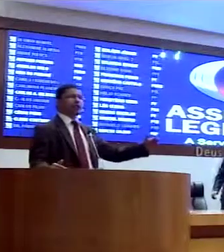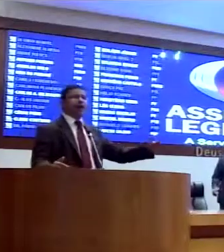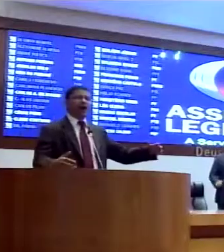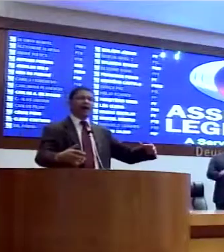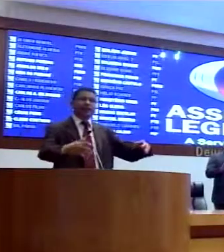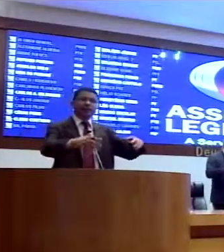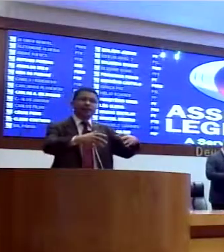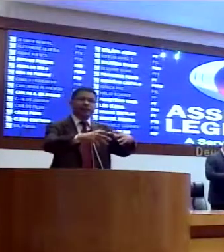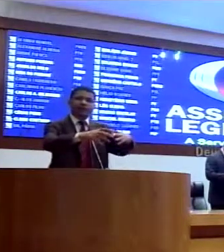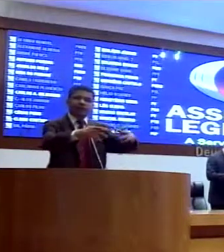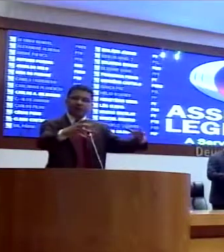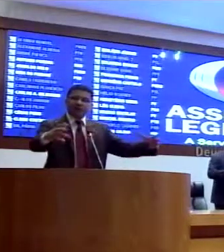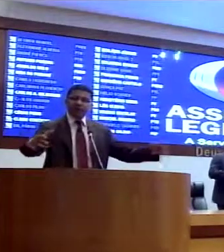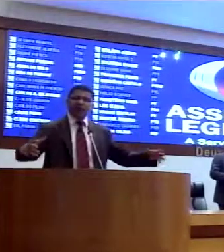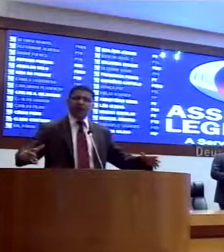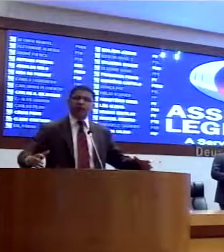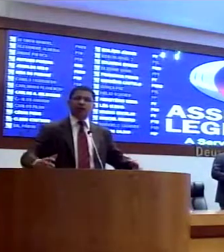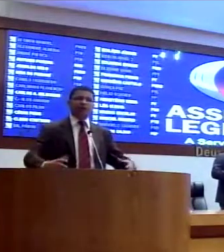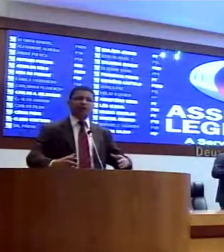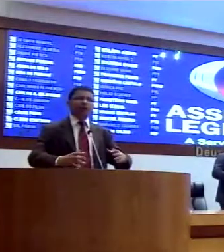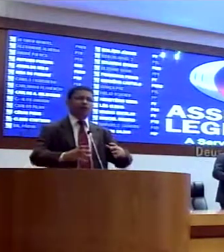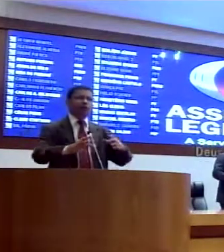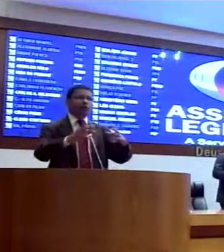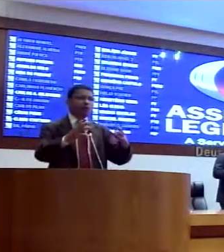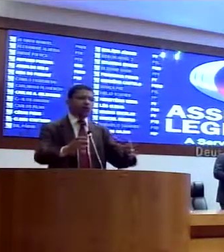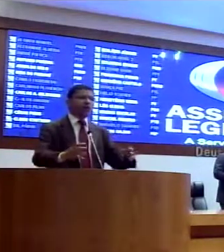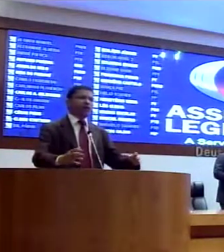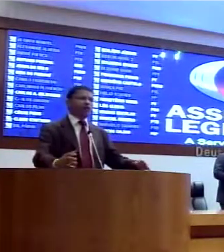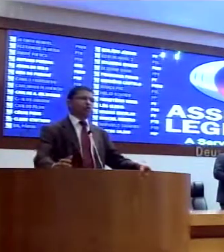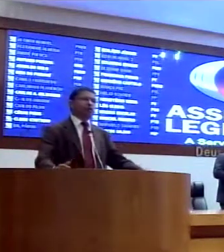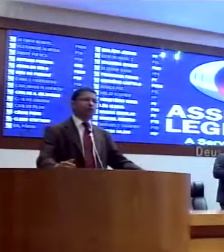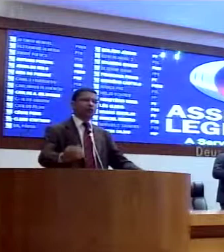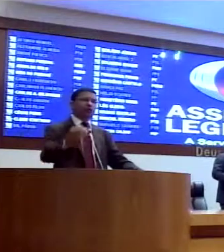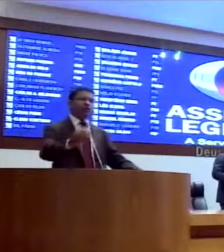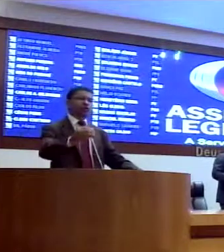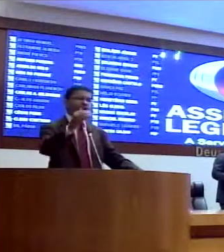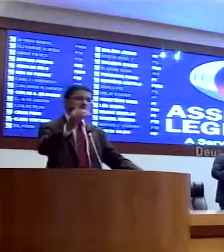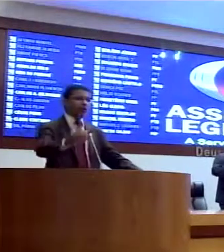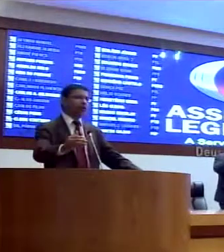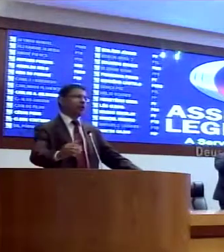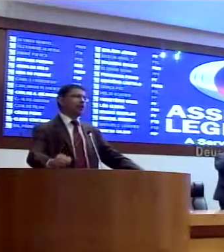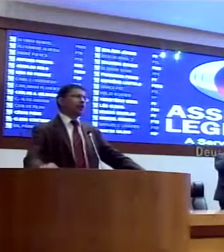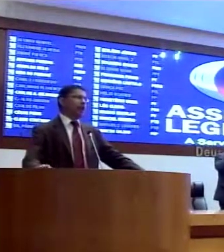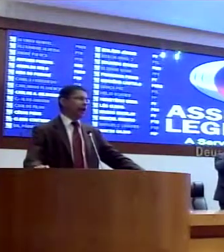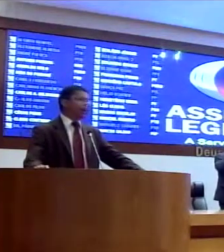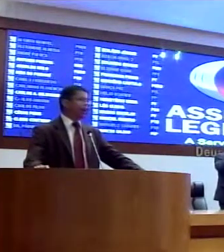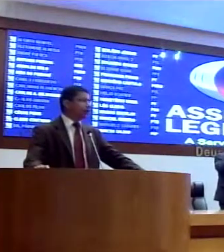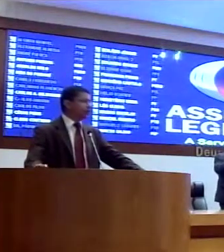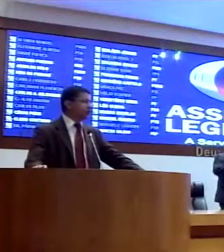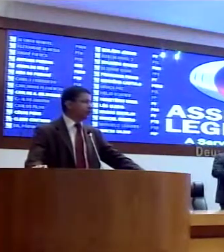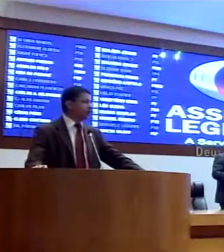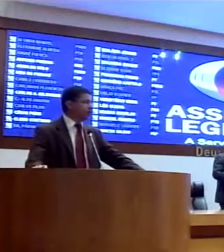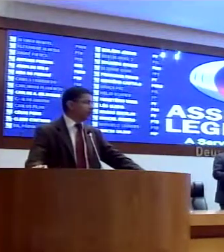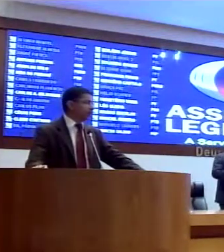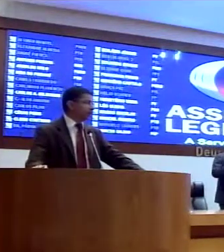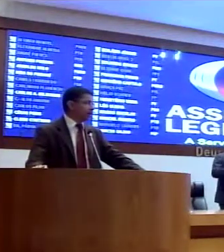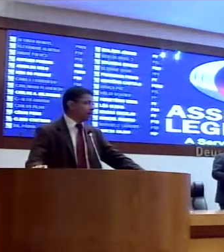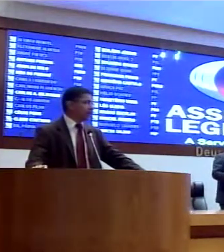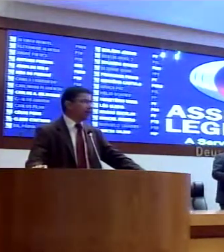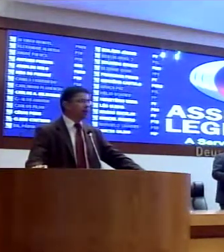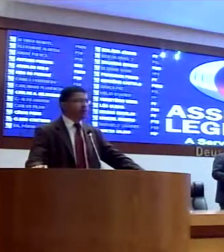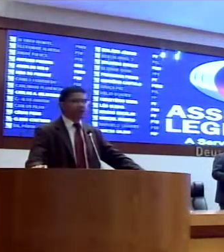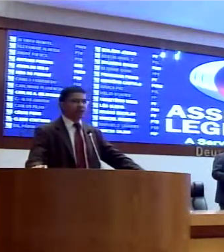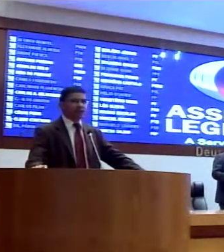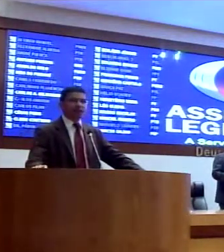vai possibilitar um crescimento muito mais sólido e consistente para o município de Pedro do